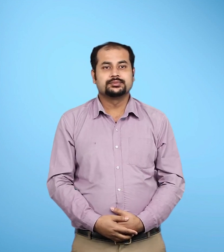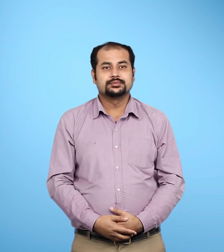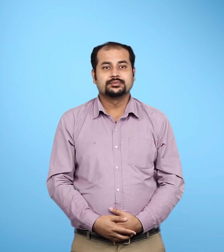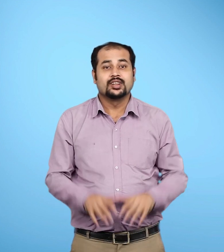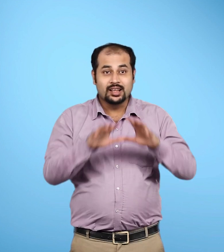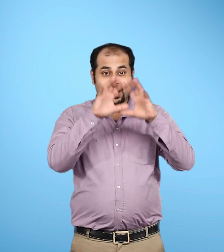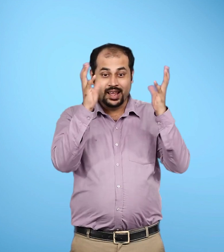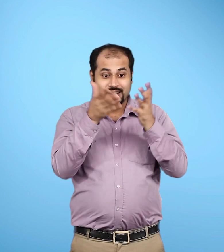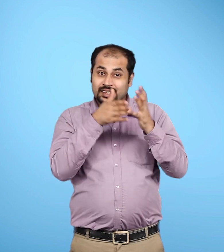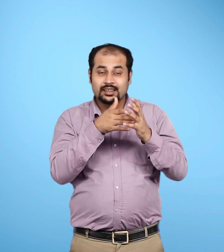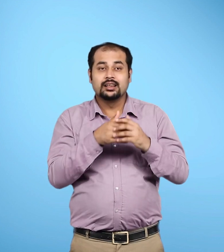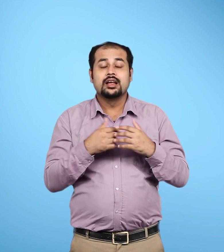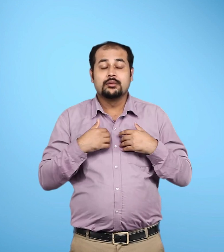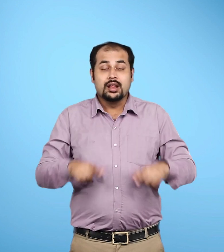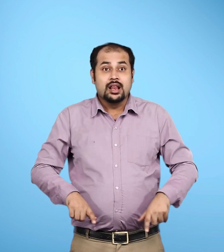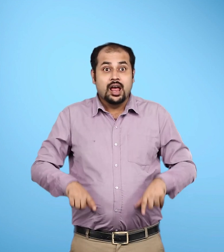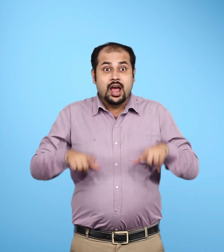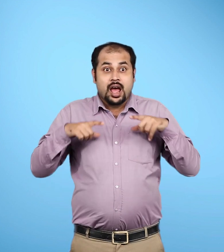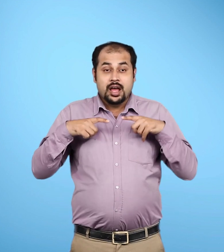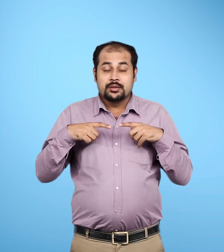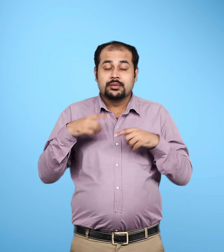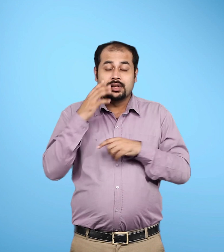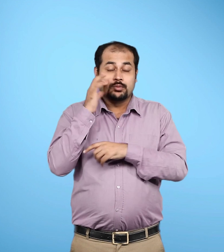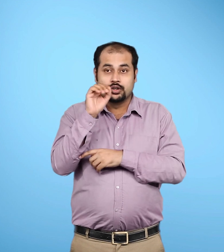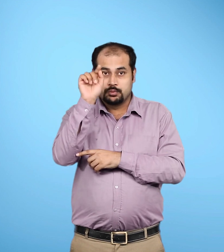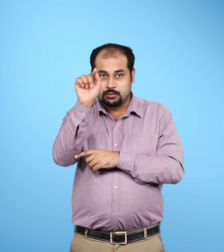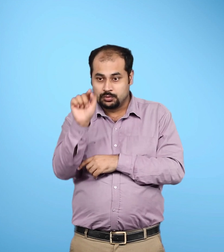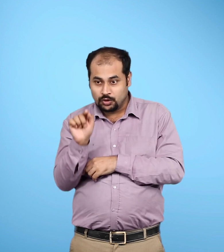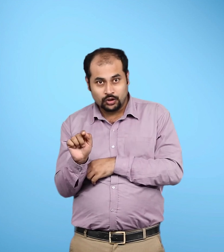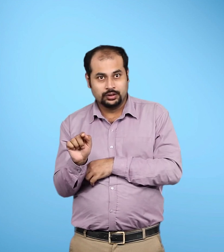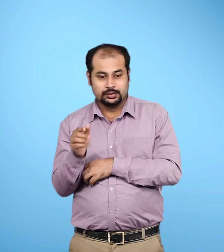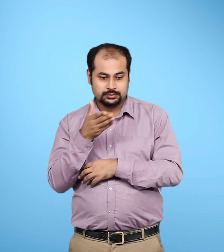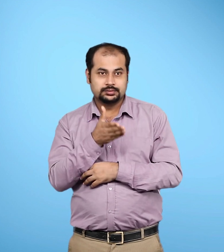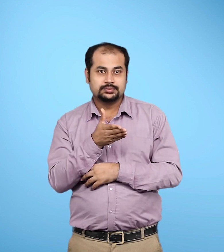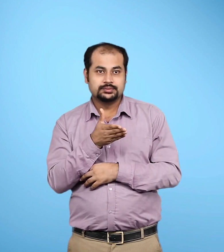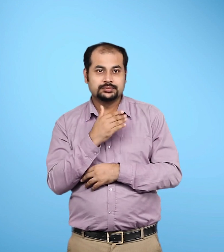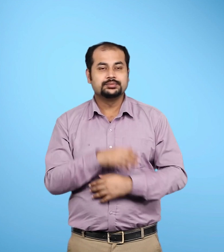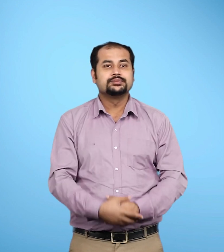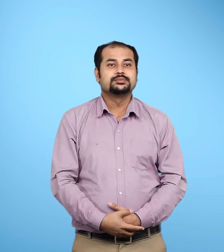जीवन के लिए अनुकोल परिस्थितियां संभवतह केवल प्रिथ्वी पर ही पाई जाती है